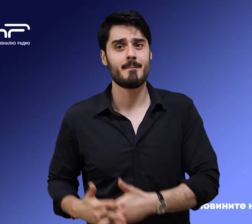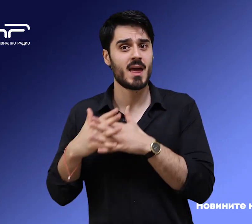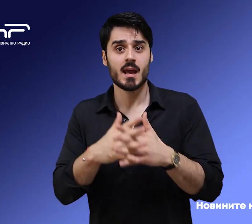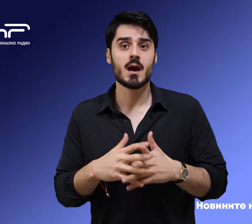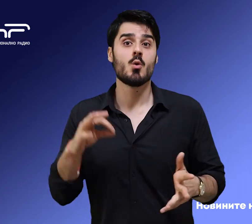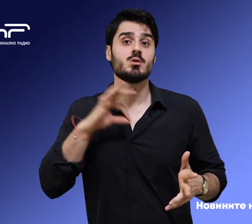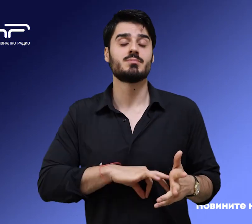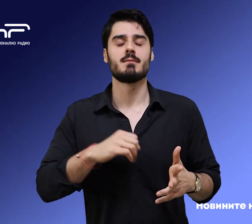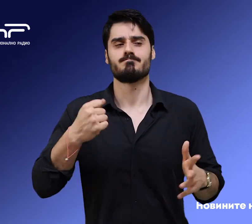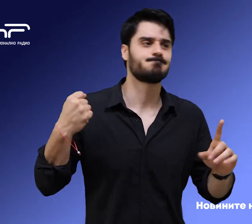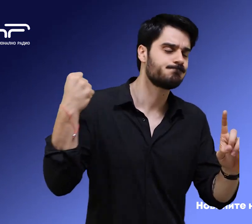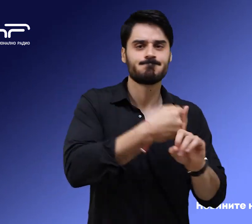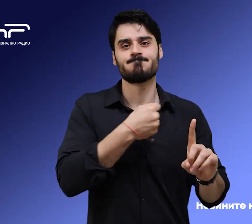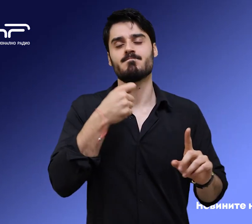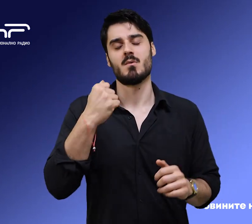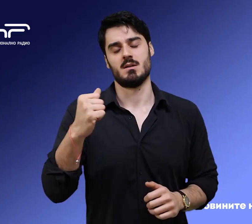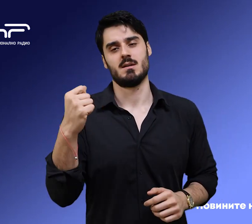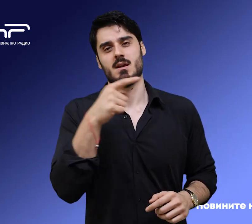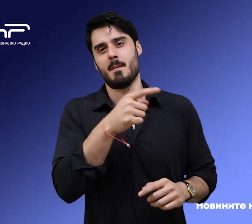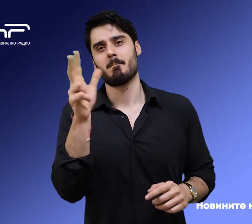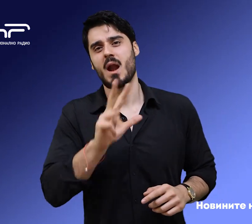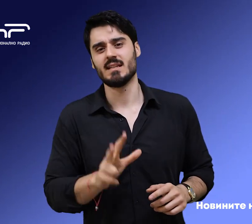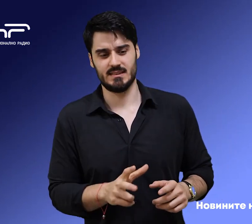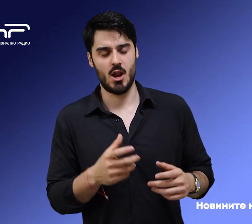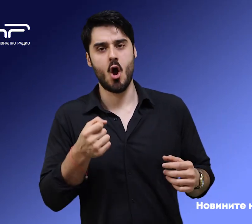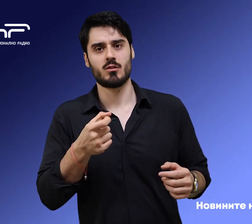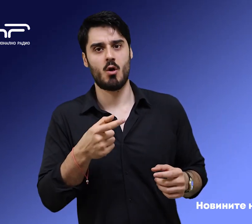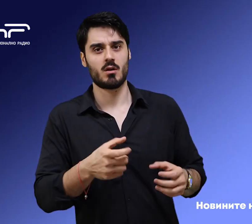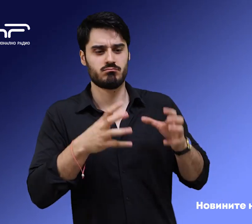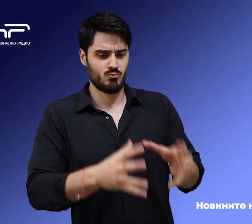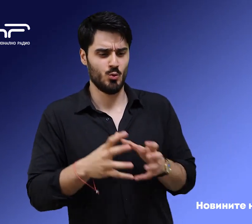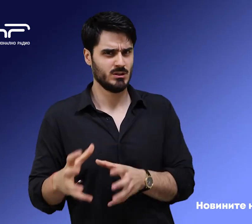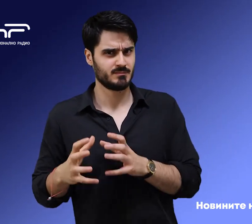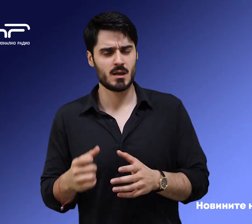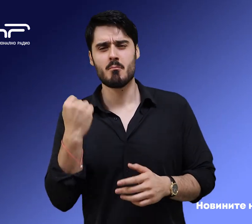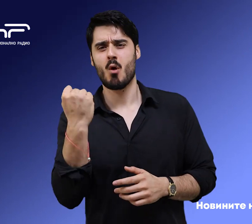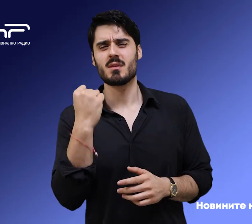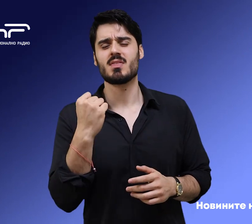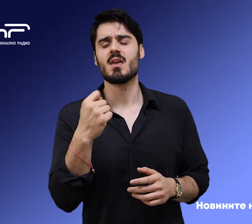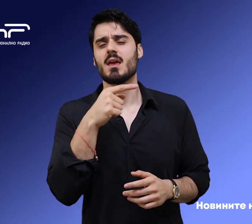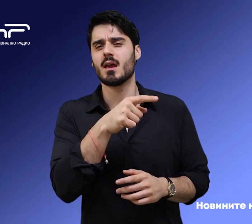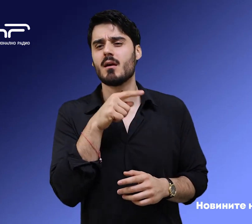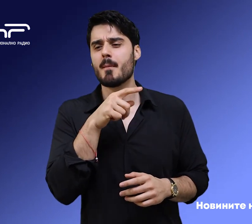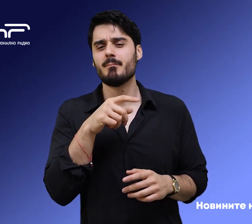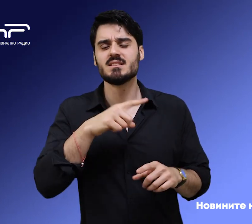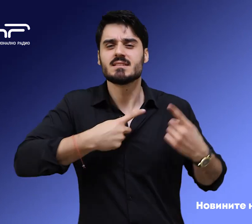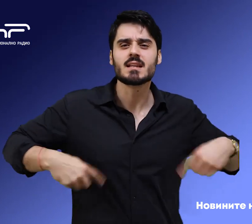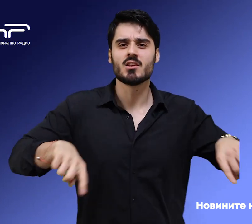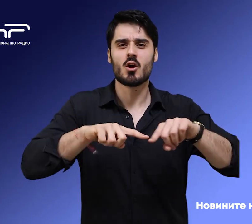наложи над бразилски Фламенко след изпълнение на ДУСПИ. Фламенко победи с 1 на 0 на стадион Маракана пред 70